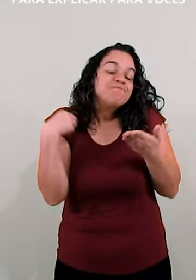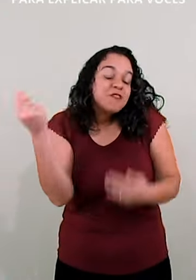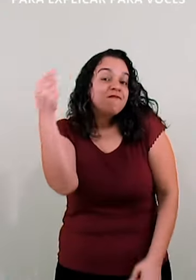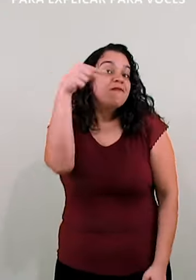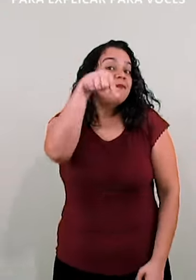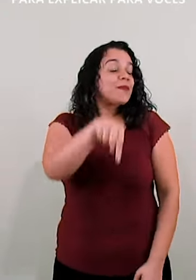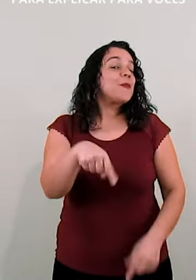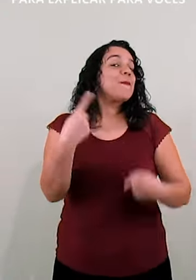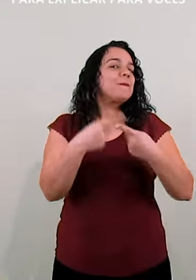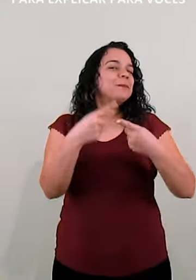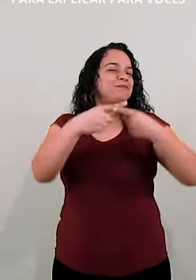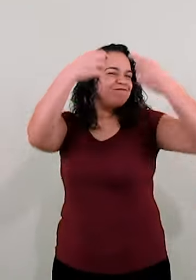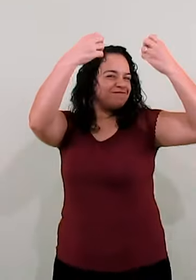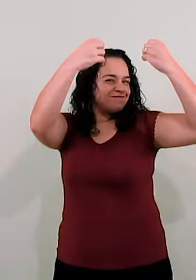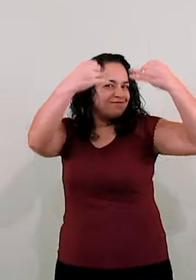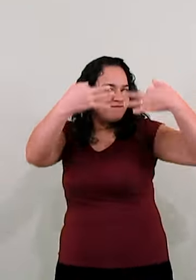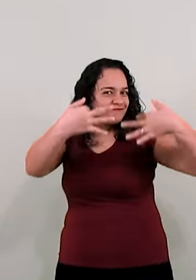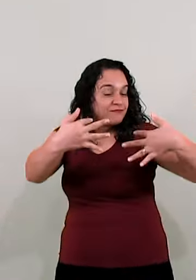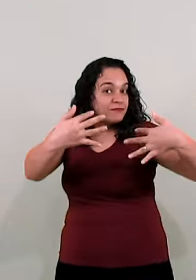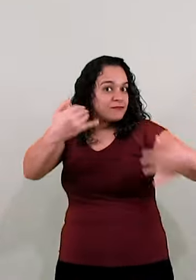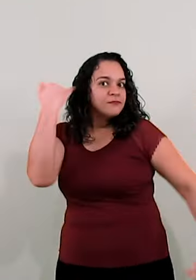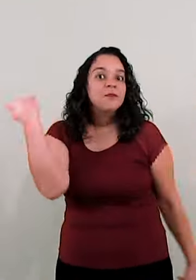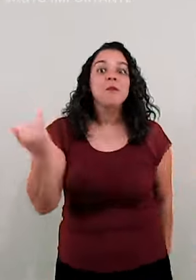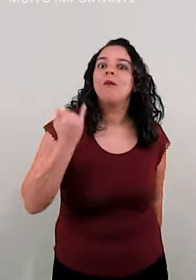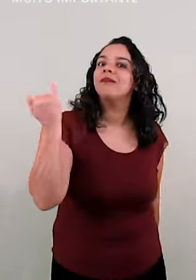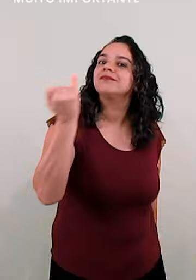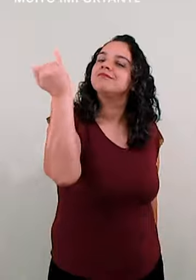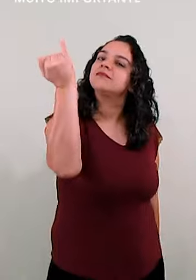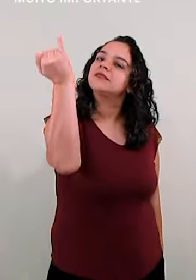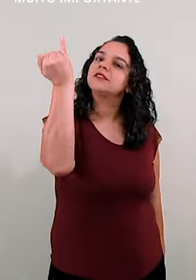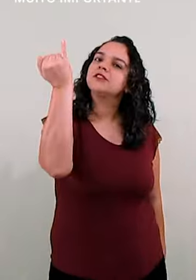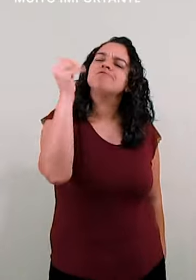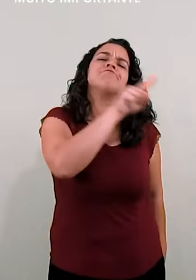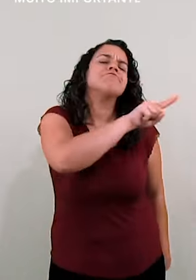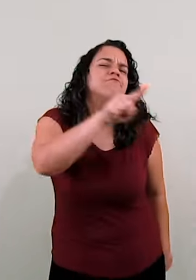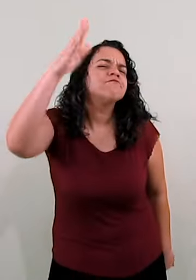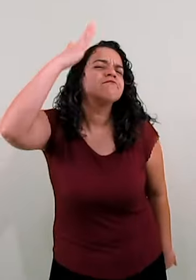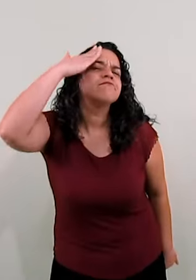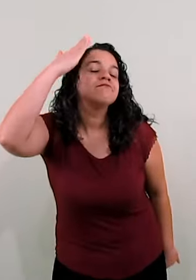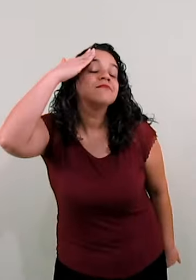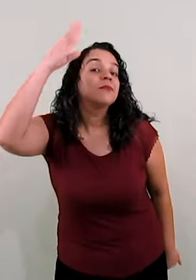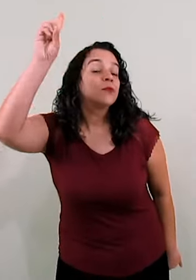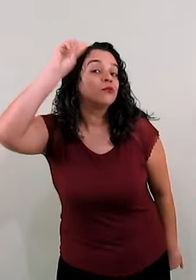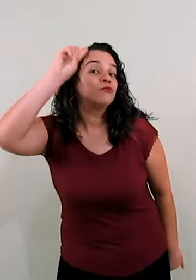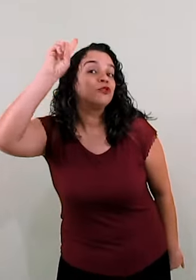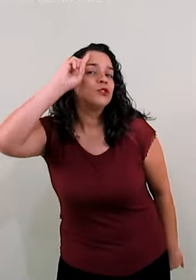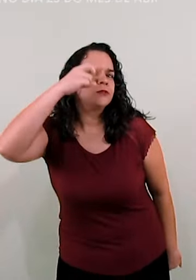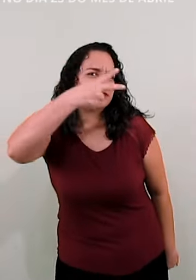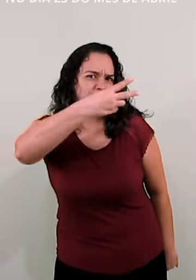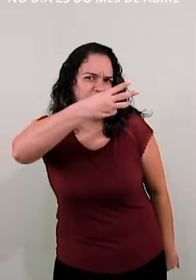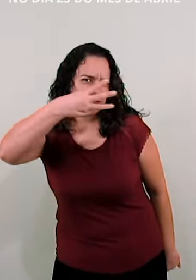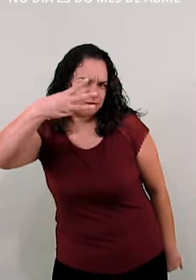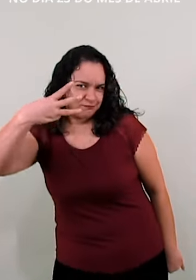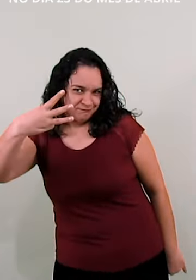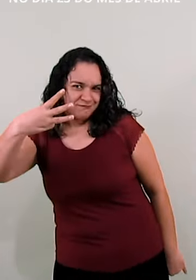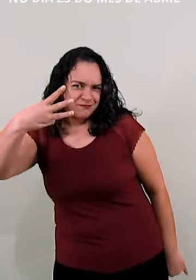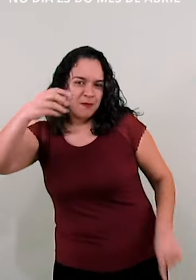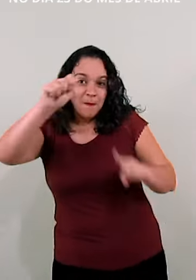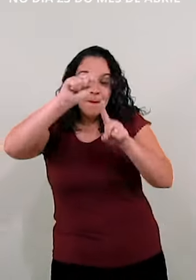aqui para explicar para vocês um assunto muito importante. Vocês sabiam que no dia 23 do mês de